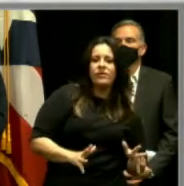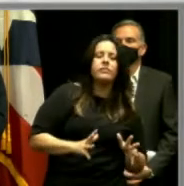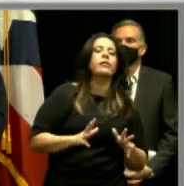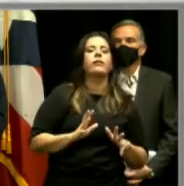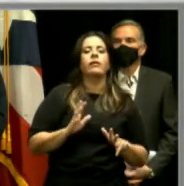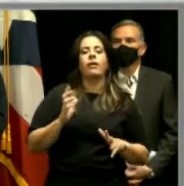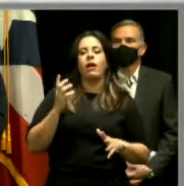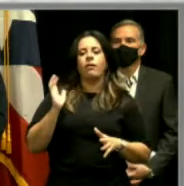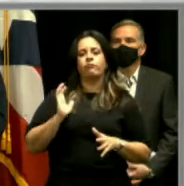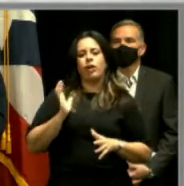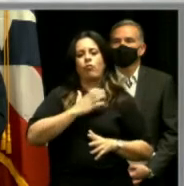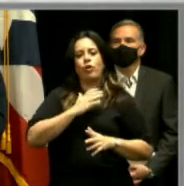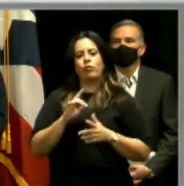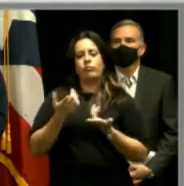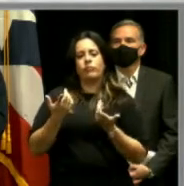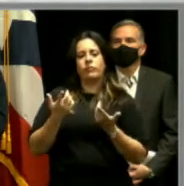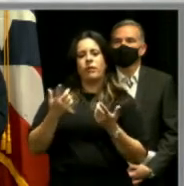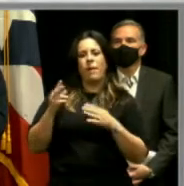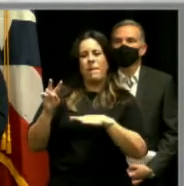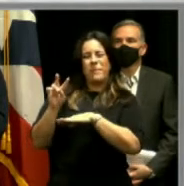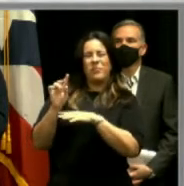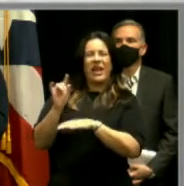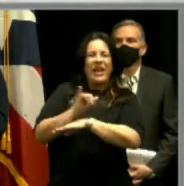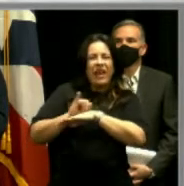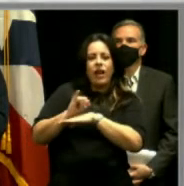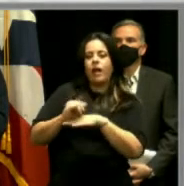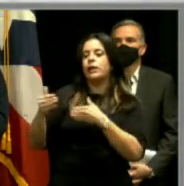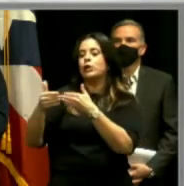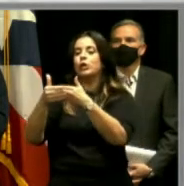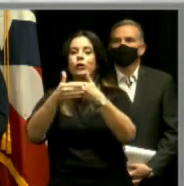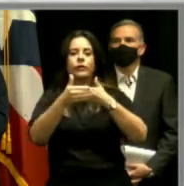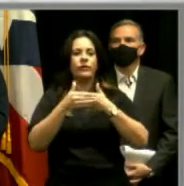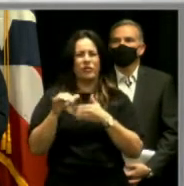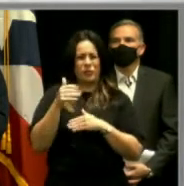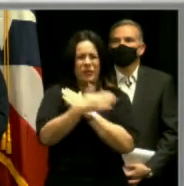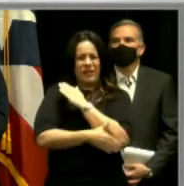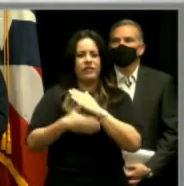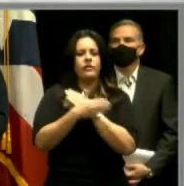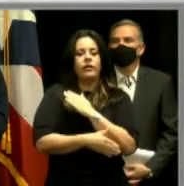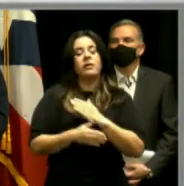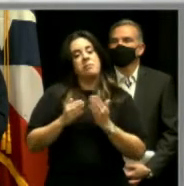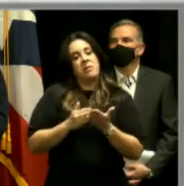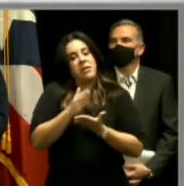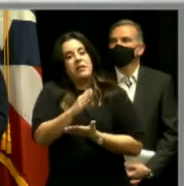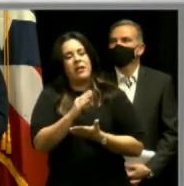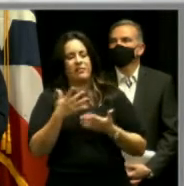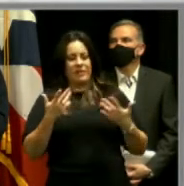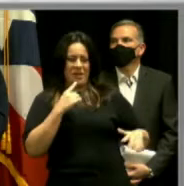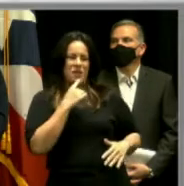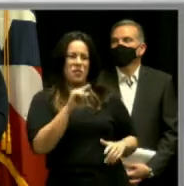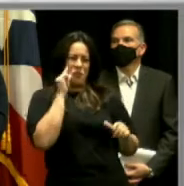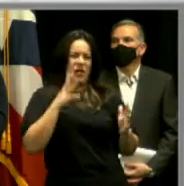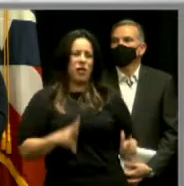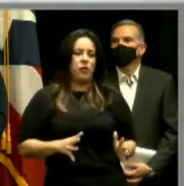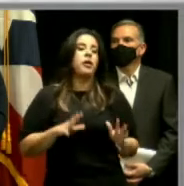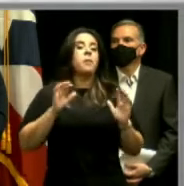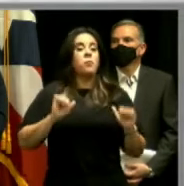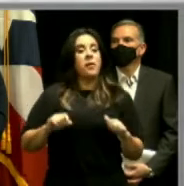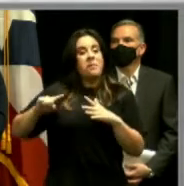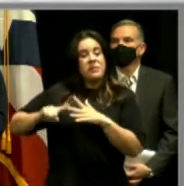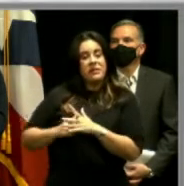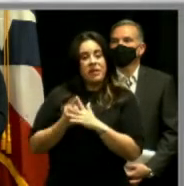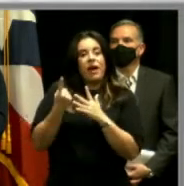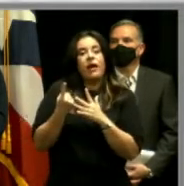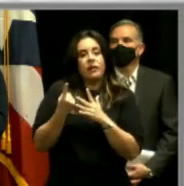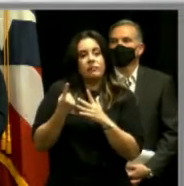nuestros hermanos de las Islas Vírgenes vecinas y permitirá que podamos, como bien dijo el señor gobernador, que se pueda comenzar